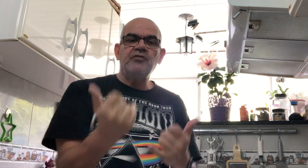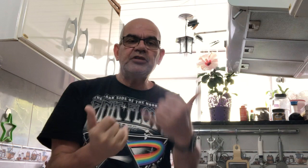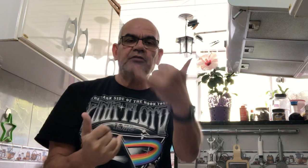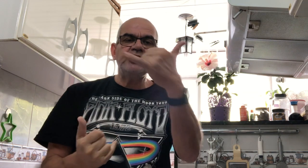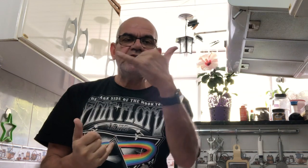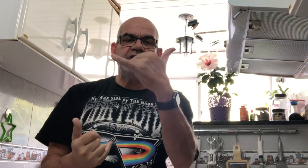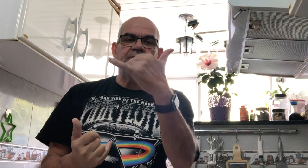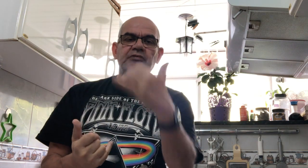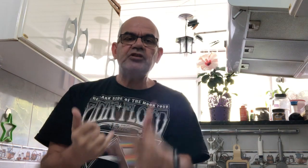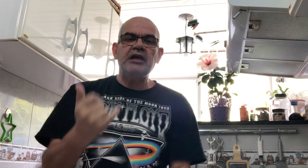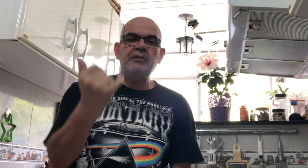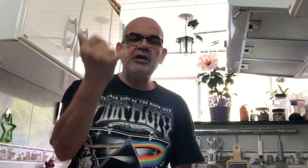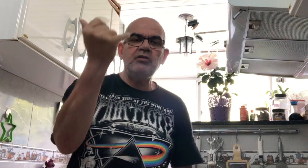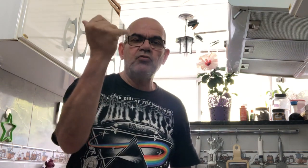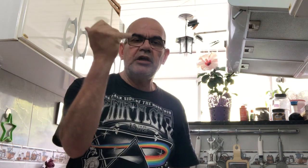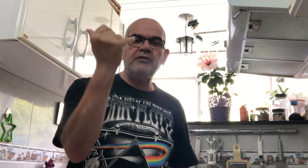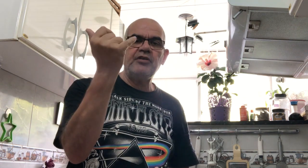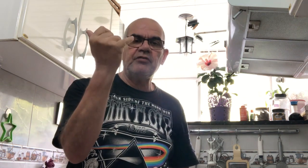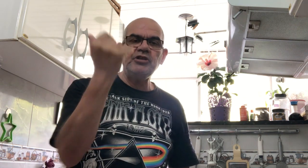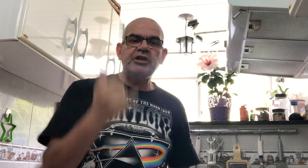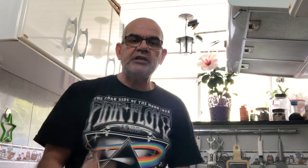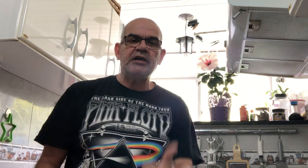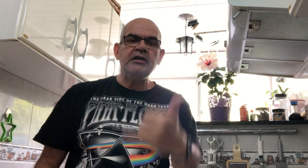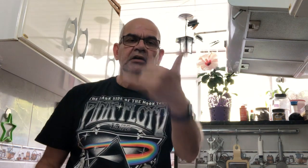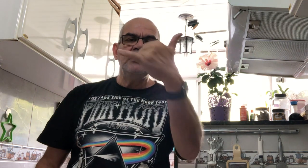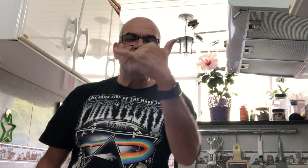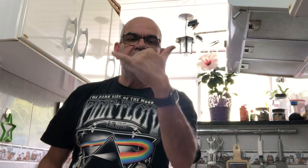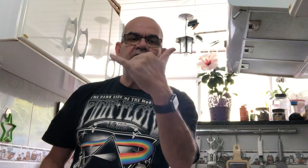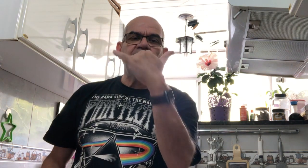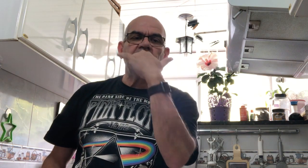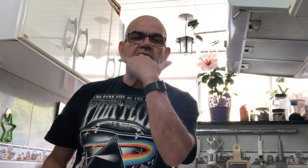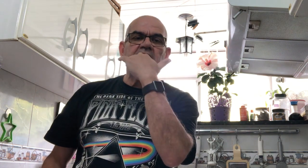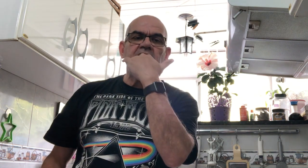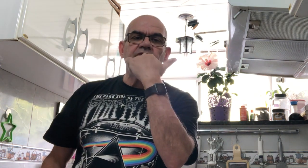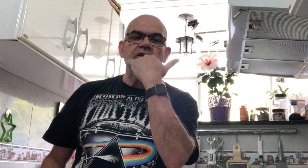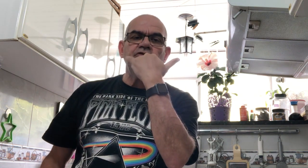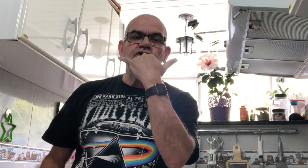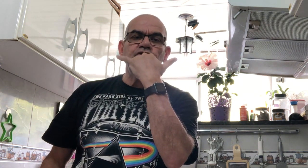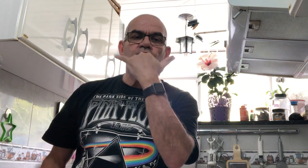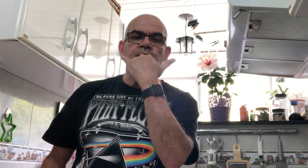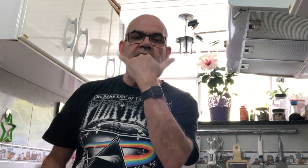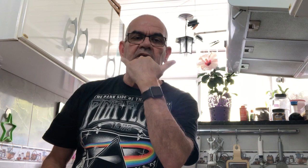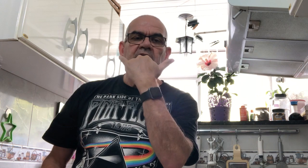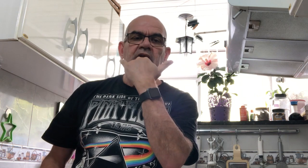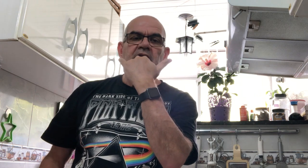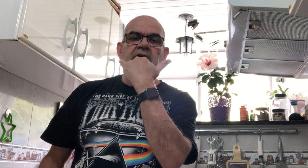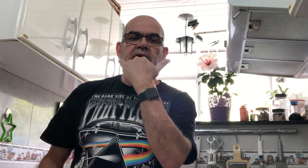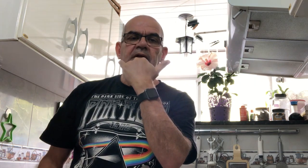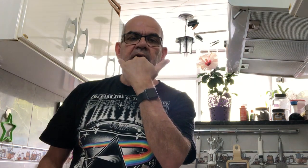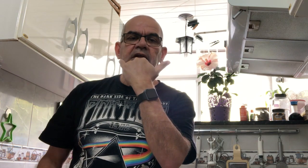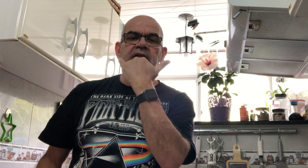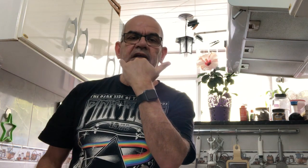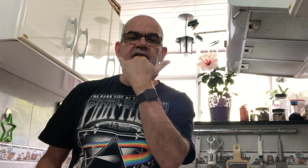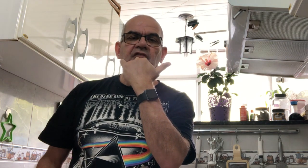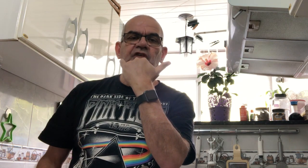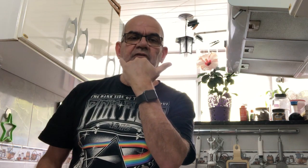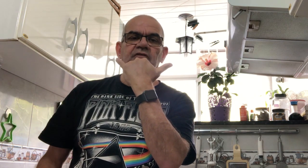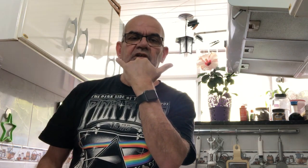vou fazer com a esquerda, mas vocês lembrem que o correto é fazer com a direita, tá? Esse sinal aqui é o sinal de desculpa, tá? Ele tem que ser feito assim.